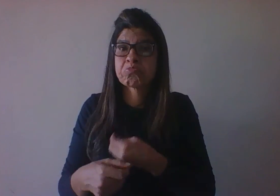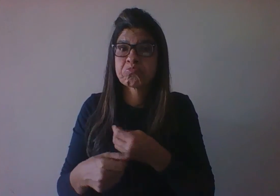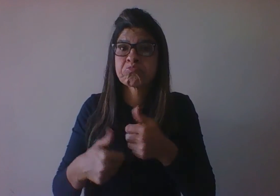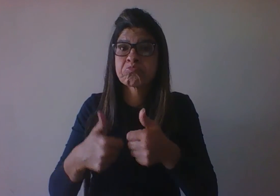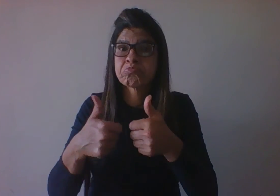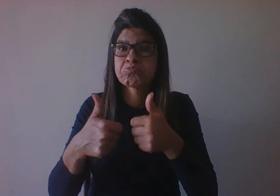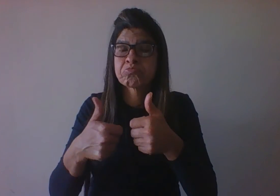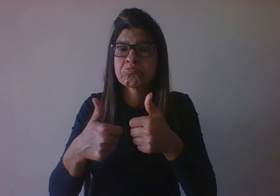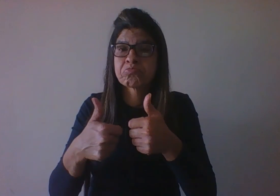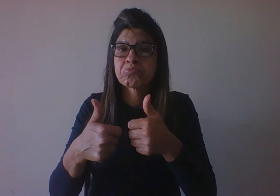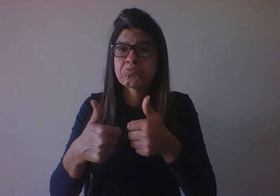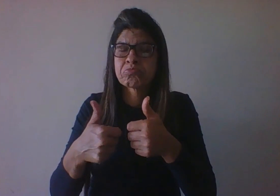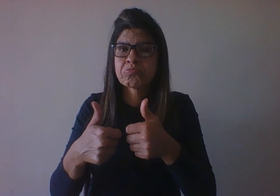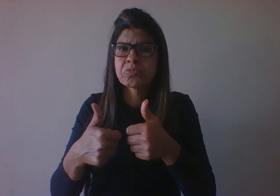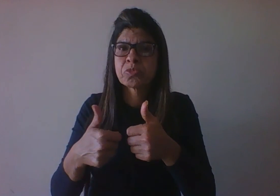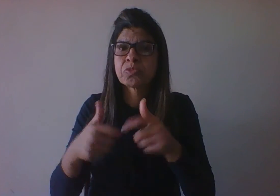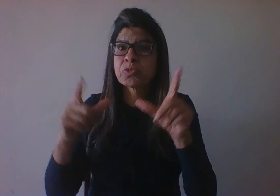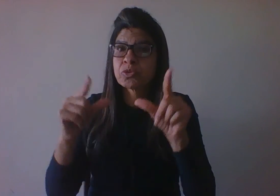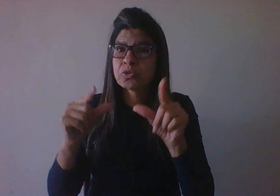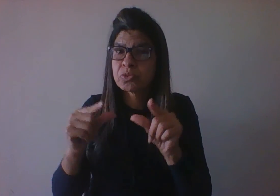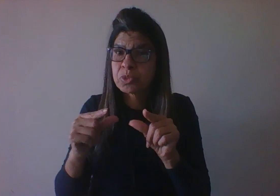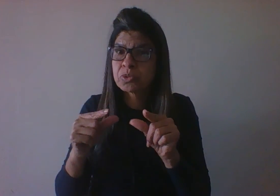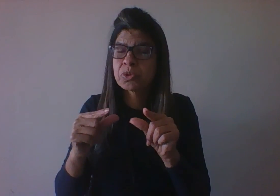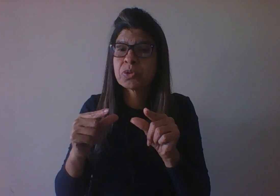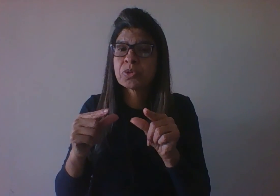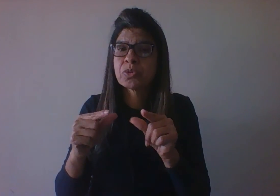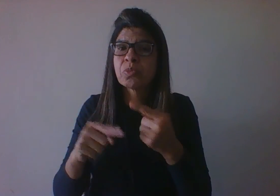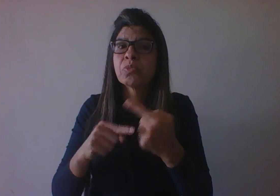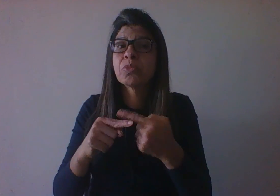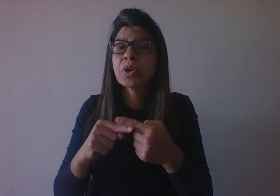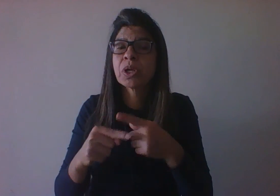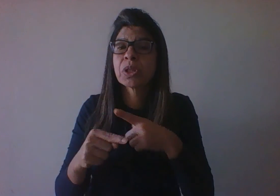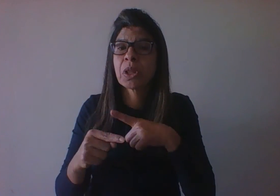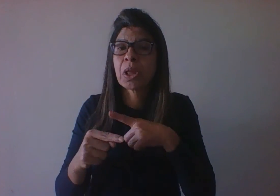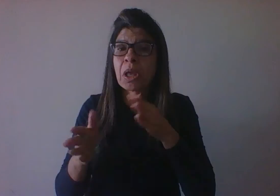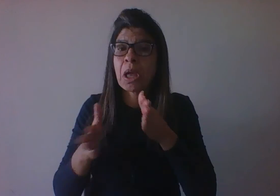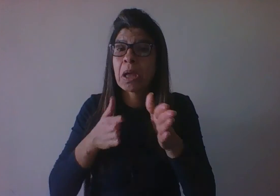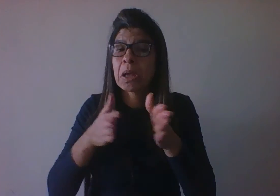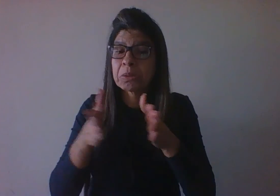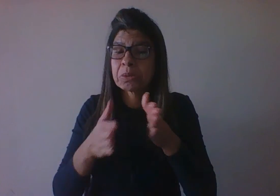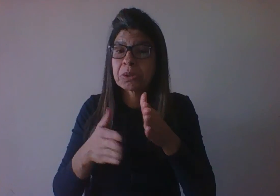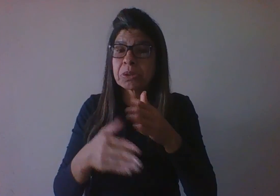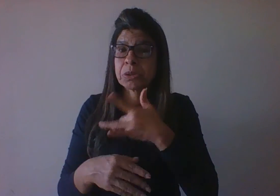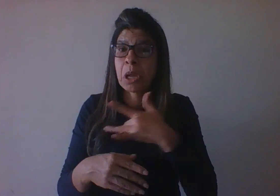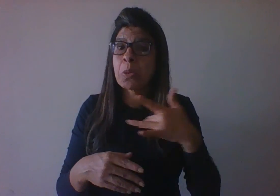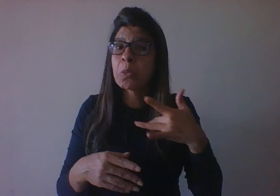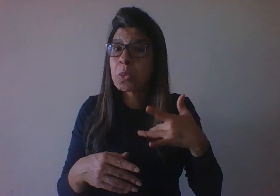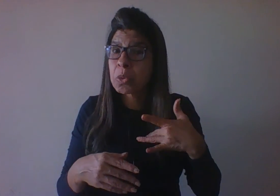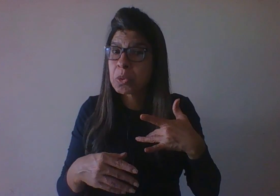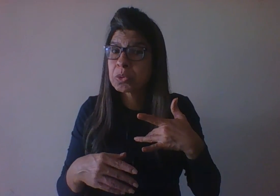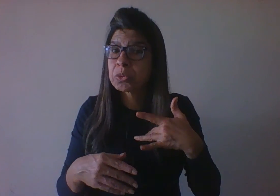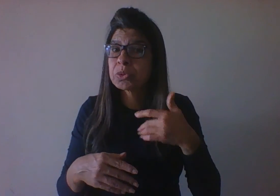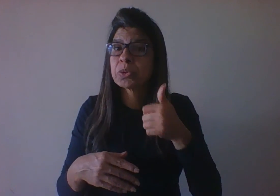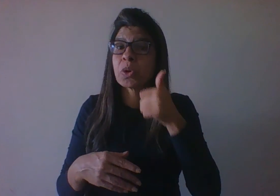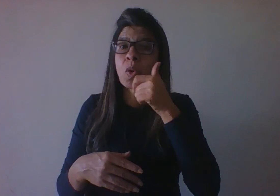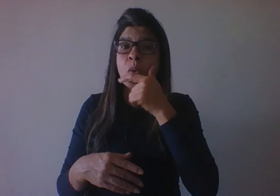esse número diminuiu? Porque tem mais acesso à saúde, porque as mulheres fazem agora acompanhamento pré-natal.